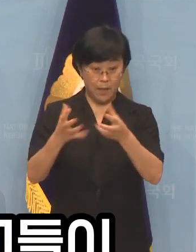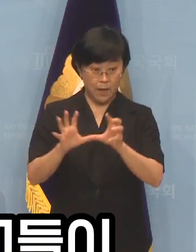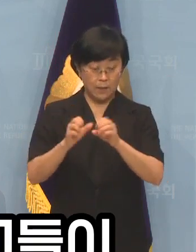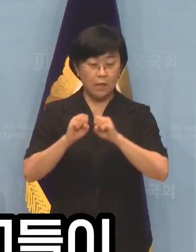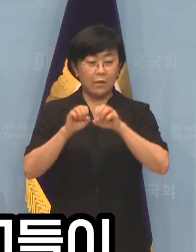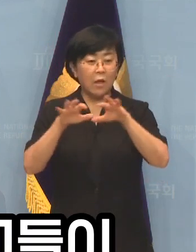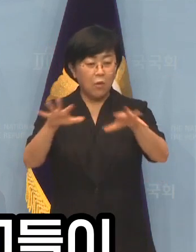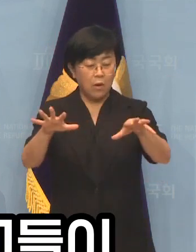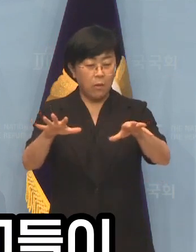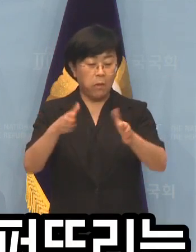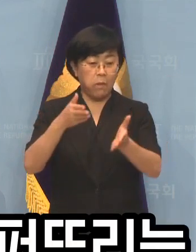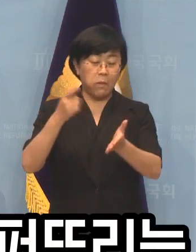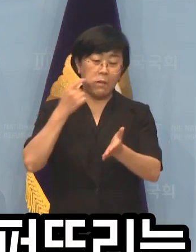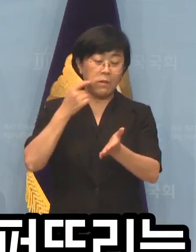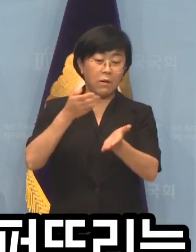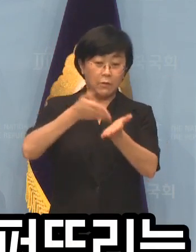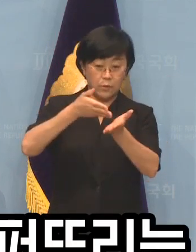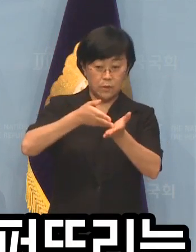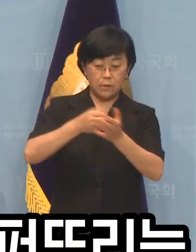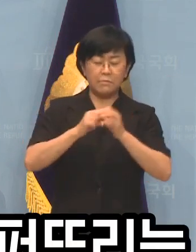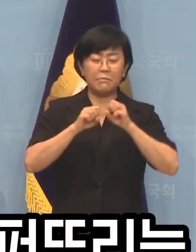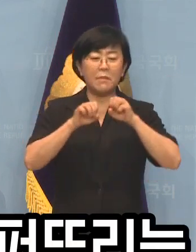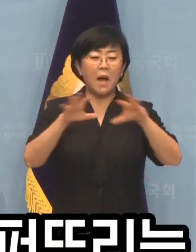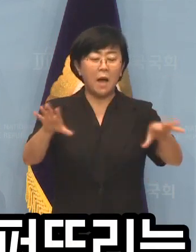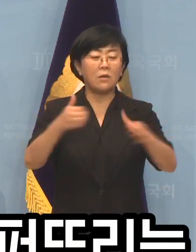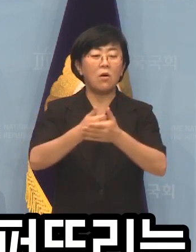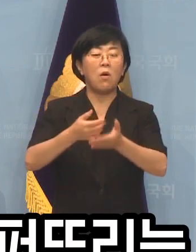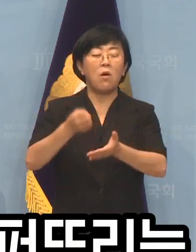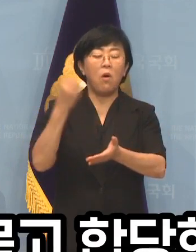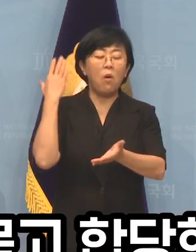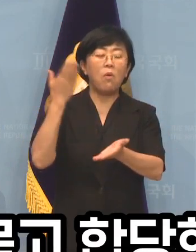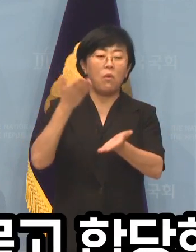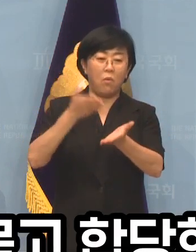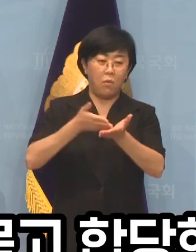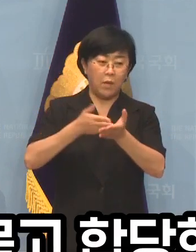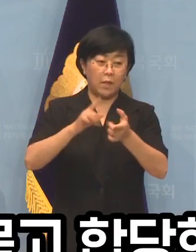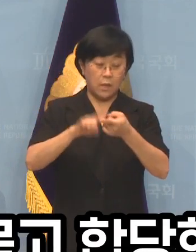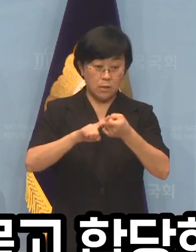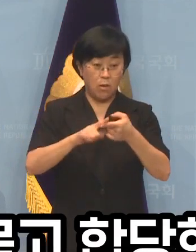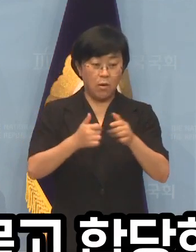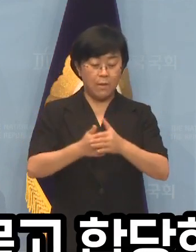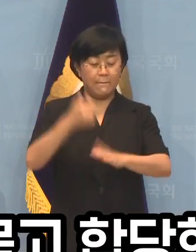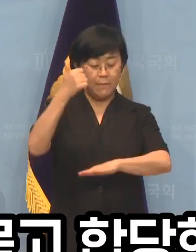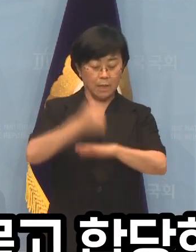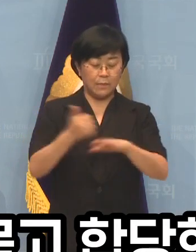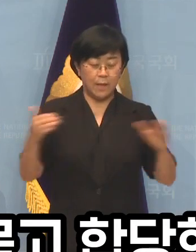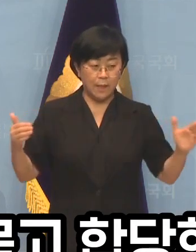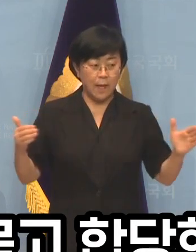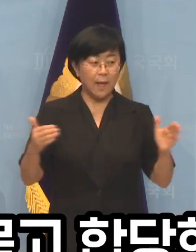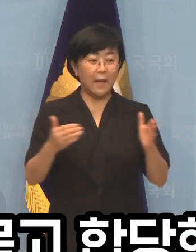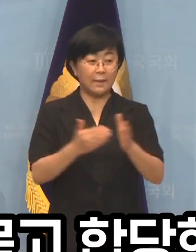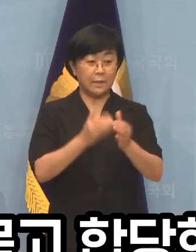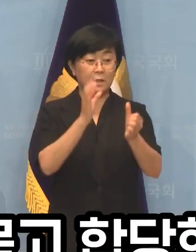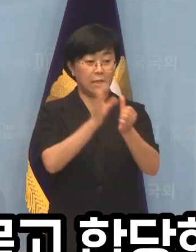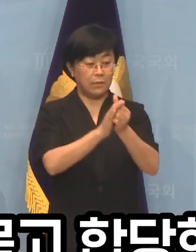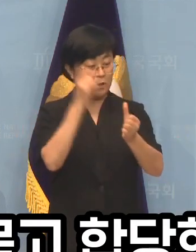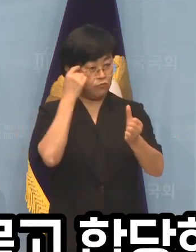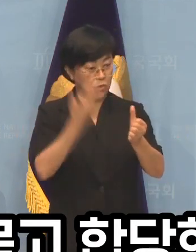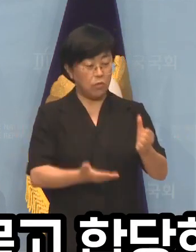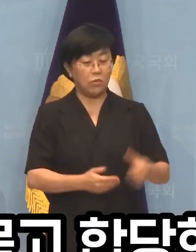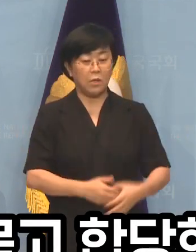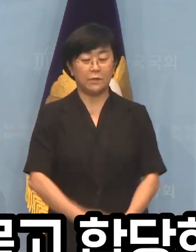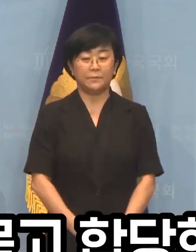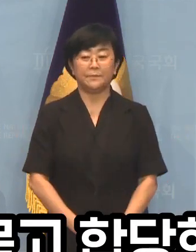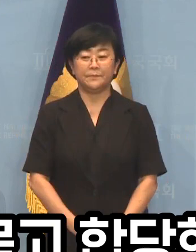살포한 가짜뉴스를 무책임하게 퍼뜨리는 일부 언론의 행태를 끝까지 책임 묻고 합당한 대가를 치르도록